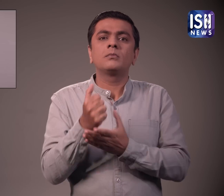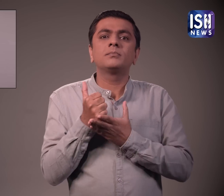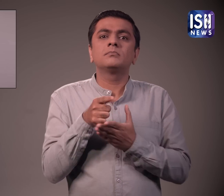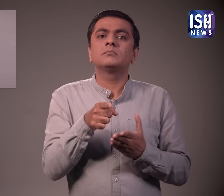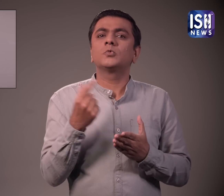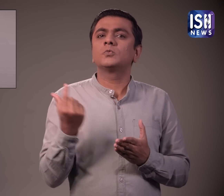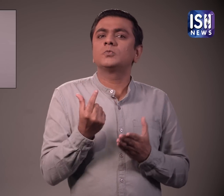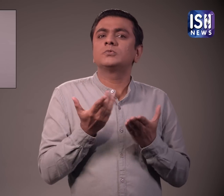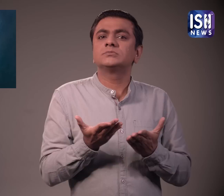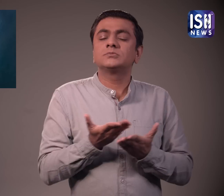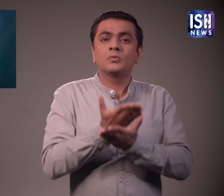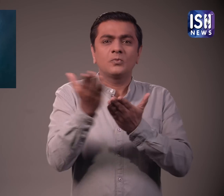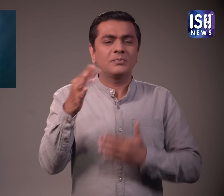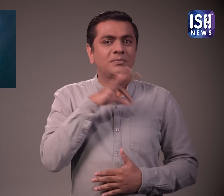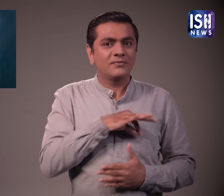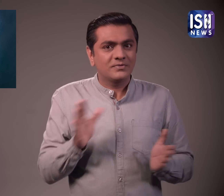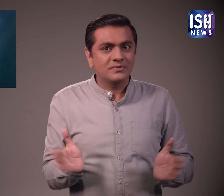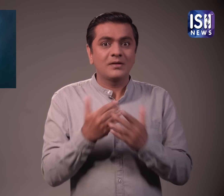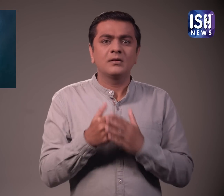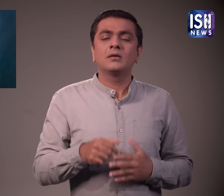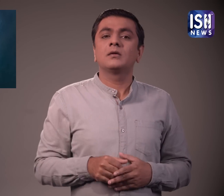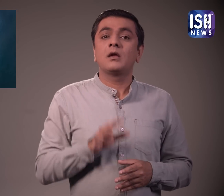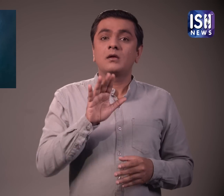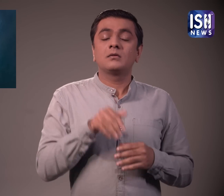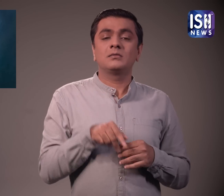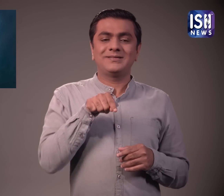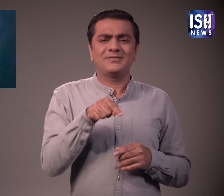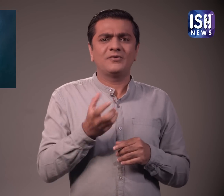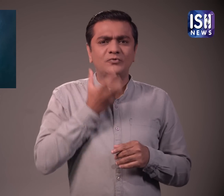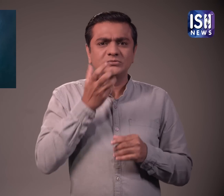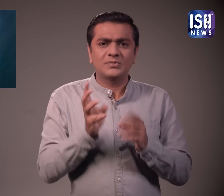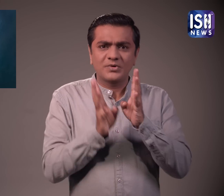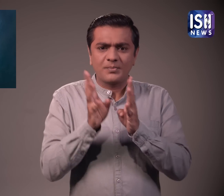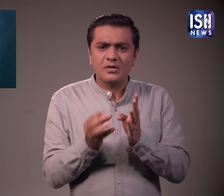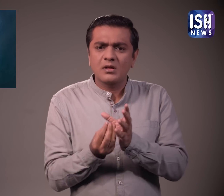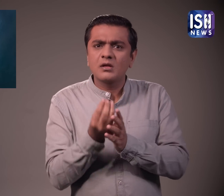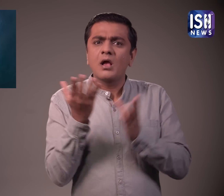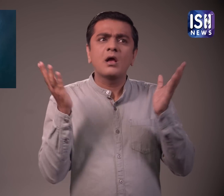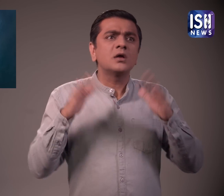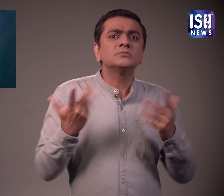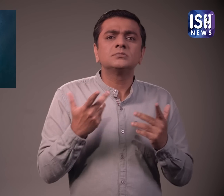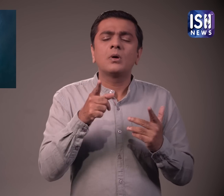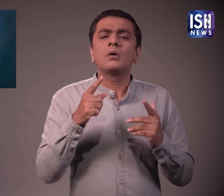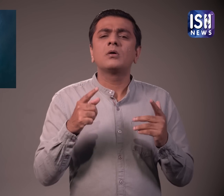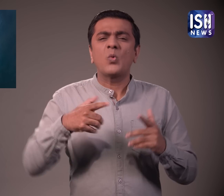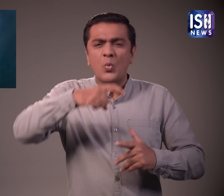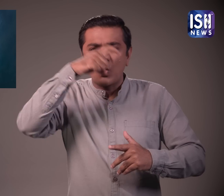सकते हैं तो अनानस खाईए और इसके फाइदे का लूप तो उठाईए ये एक ट्रॉपिकल फल है